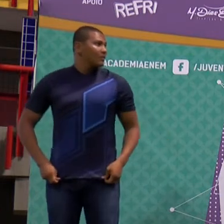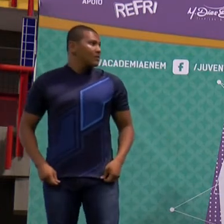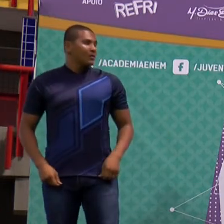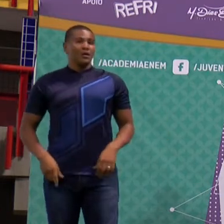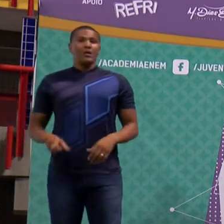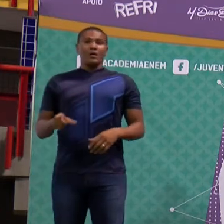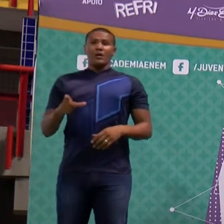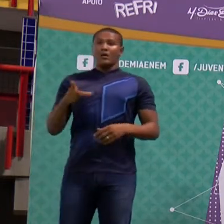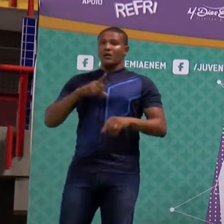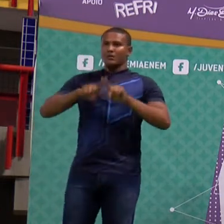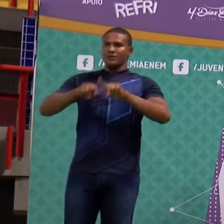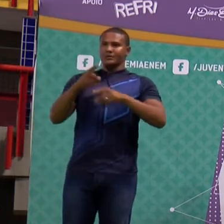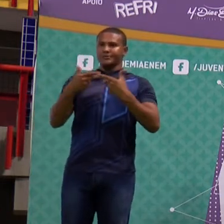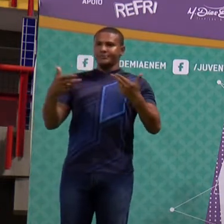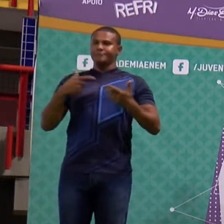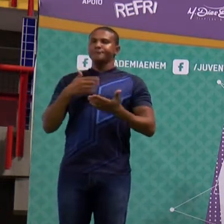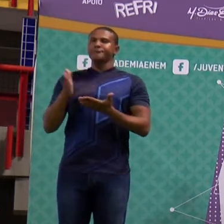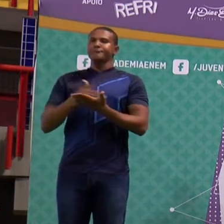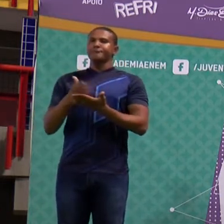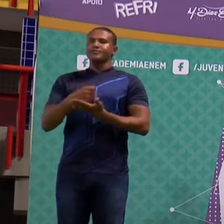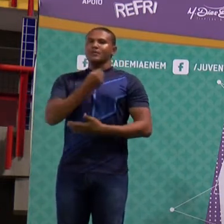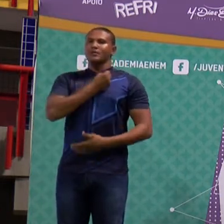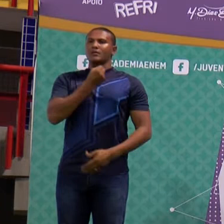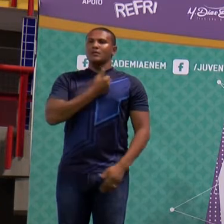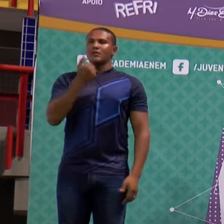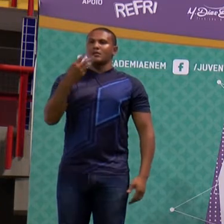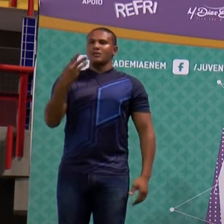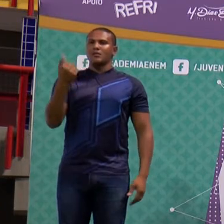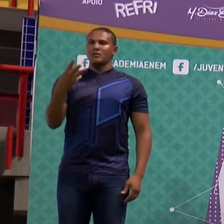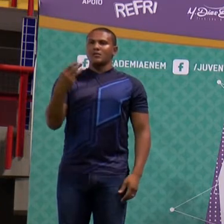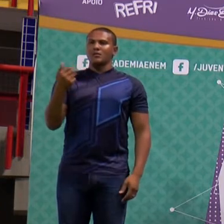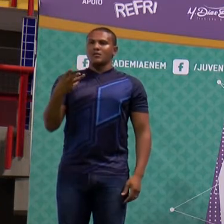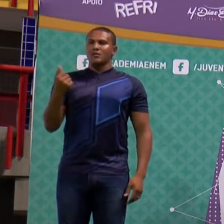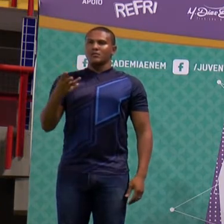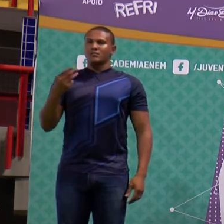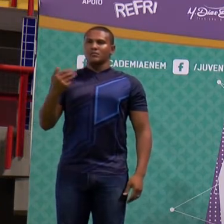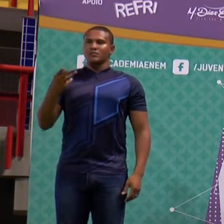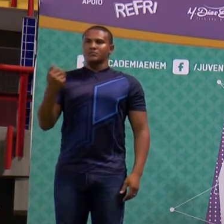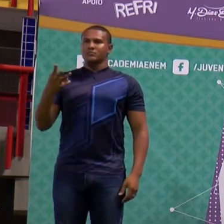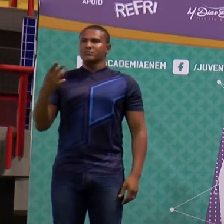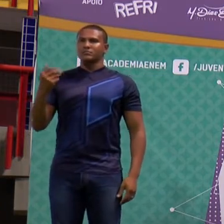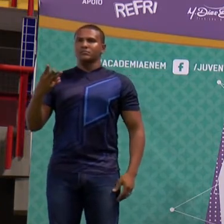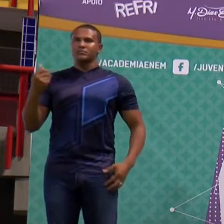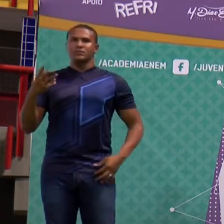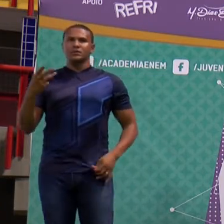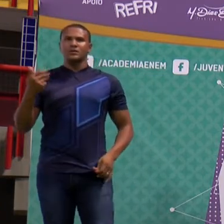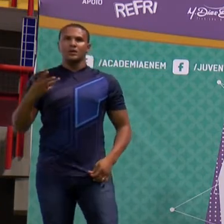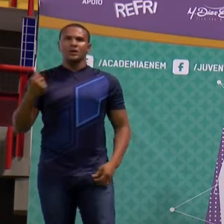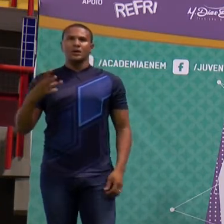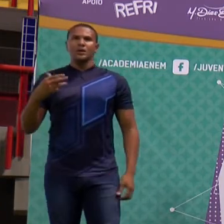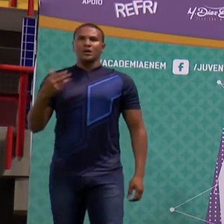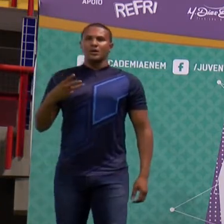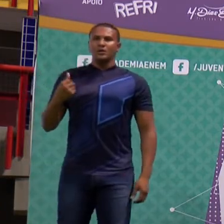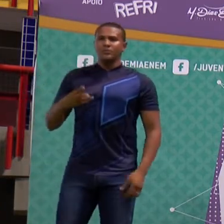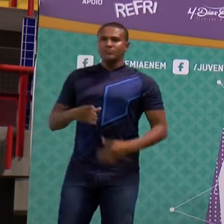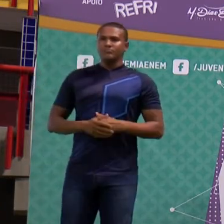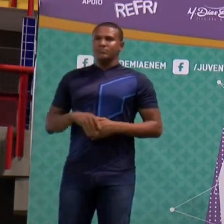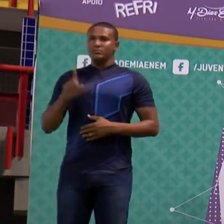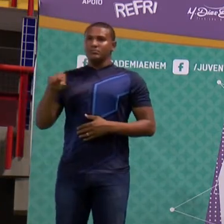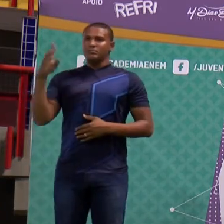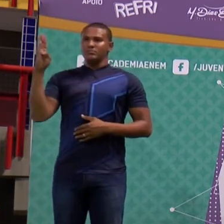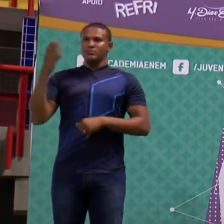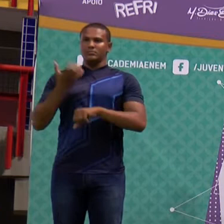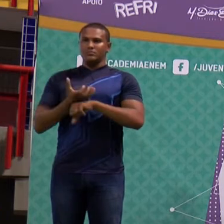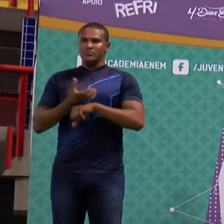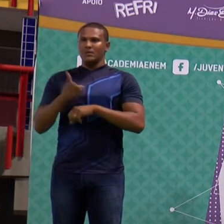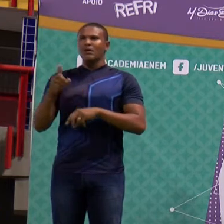favor, está na página 13, no módulo de véspera aí, tá? Na parte de Biologia. Pelo fator tempo, eu